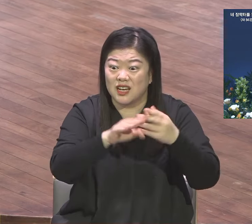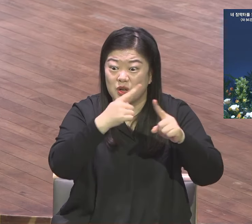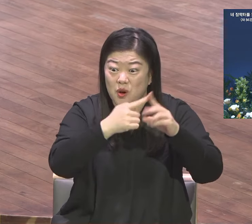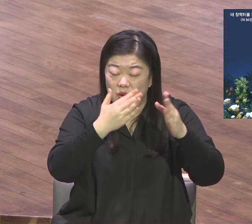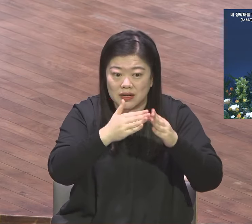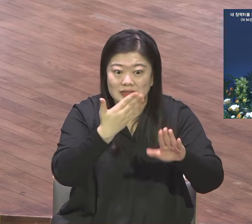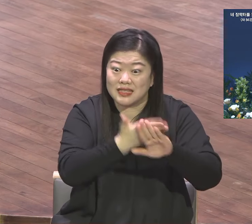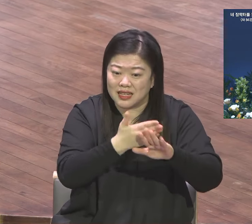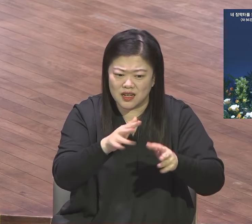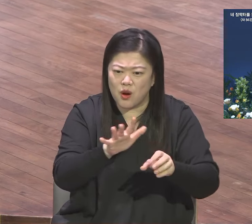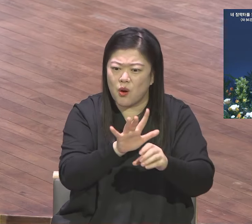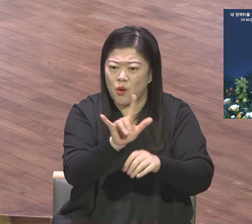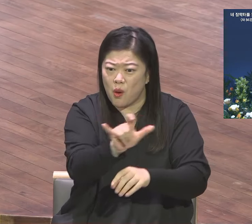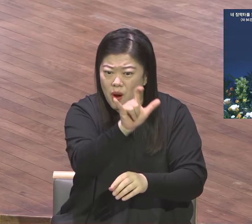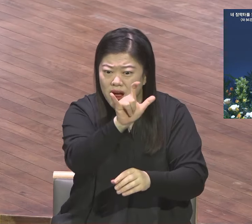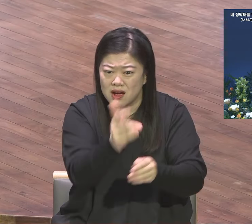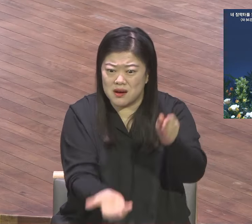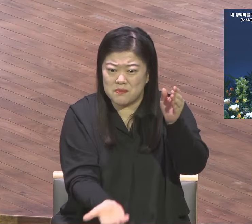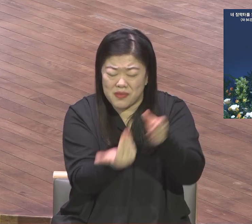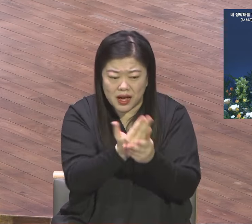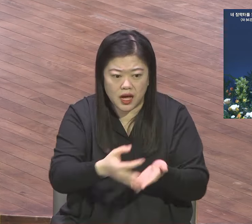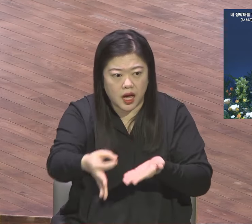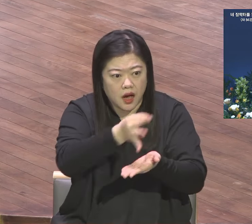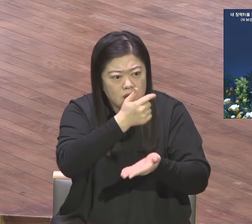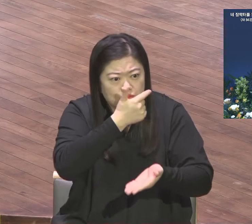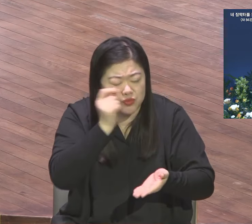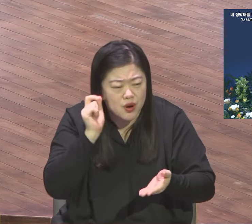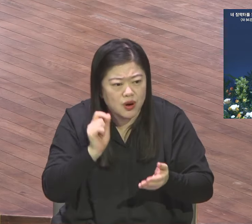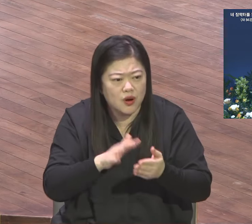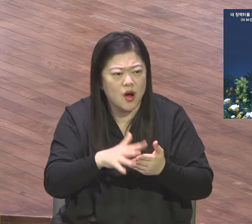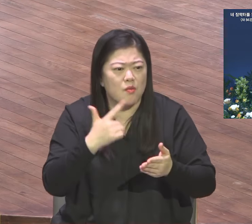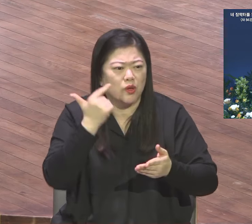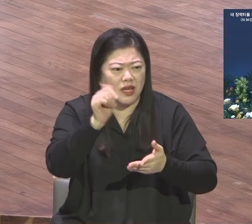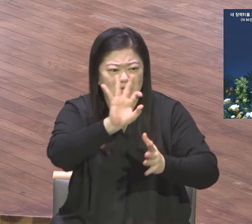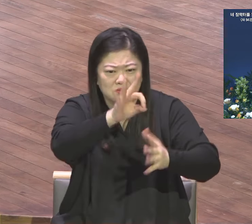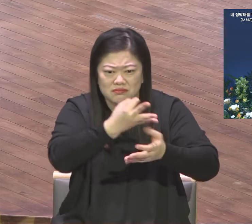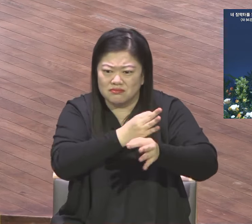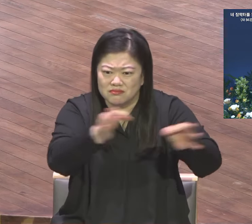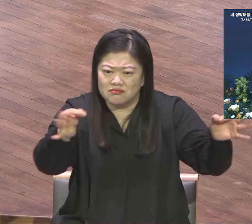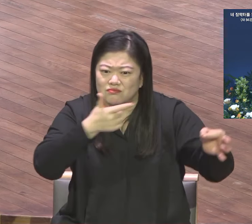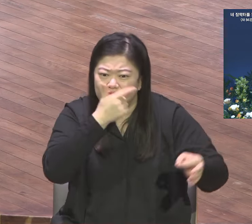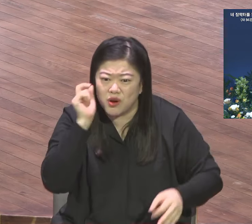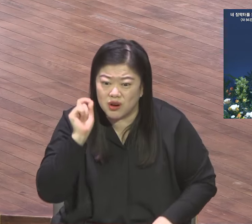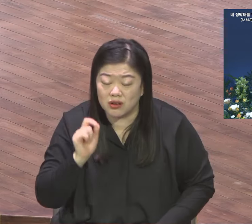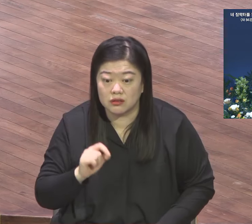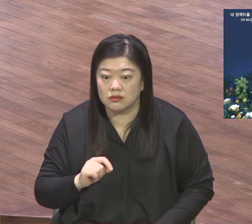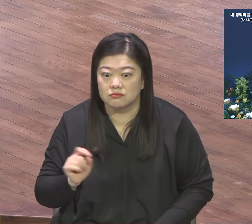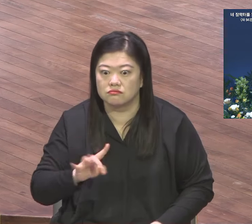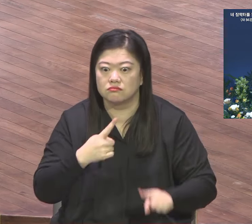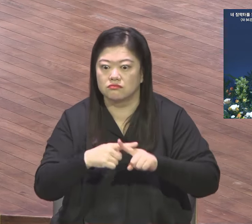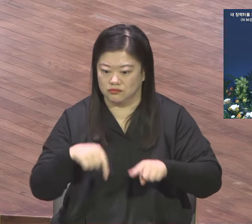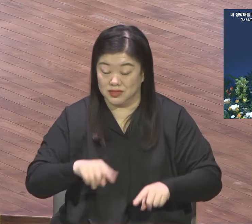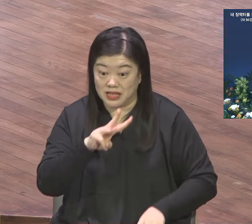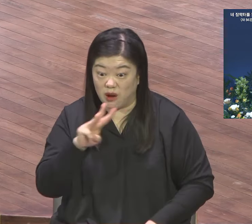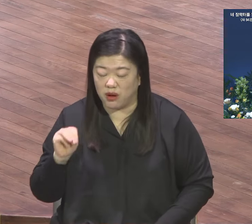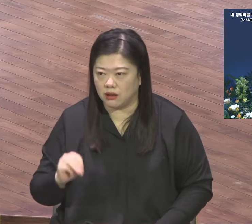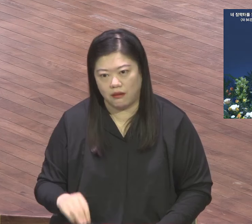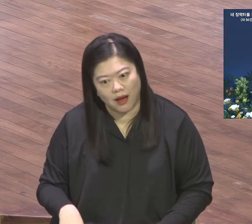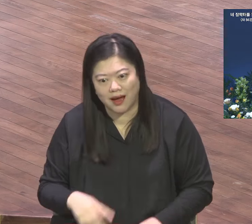헌금이 안 나와가지고 사례비를 주니 안 주니 하고 있는데 우리에게는 헌당하자. 2020년. 헌당